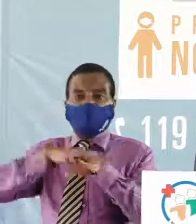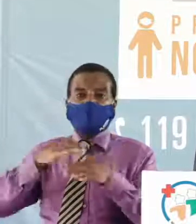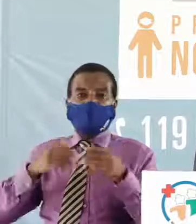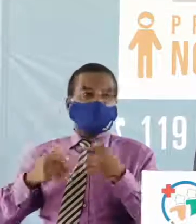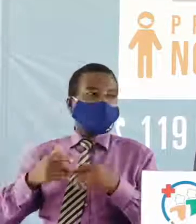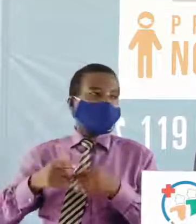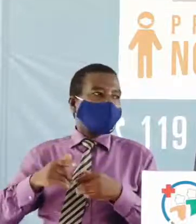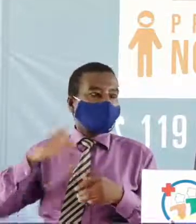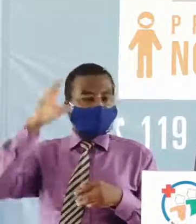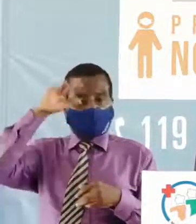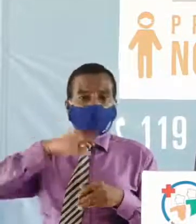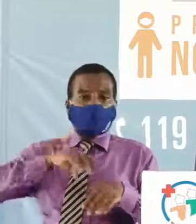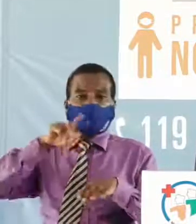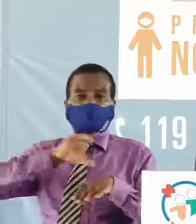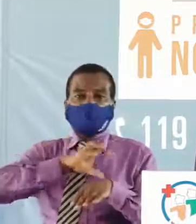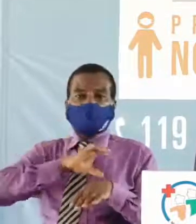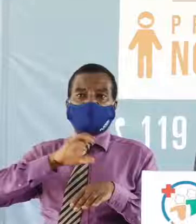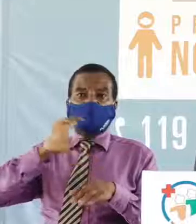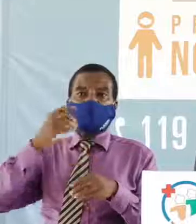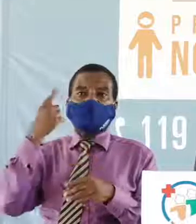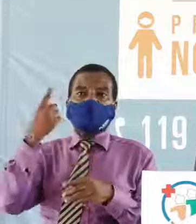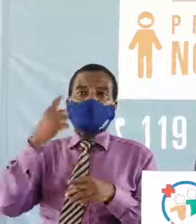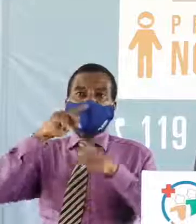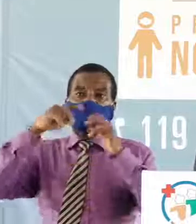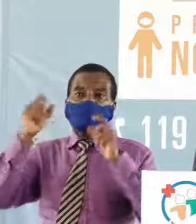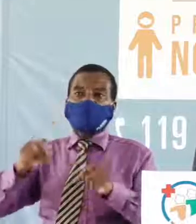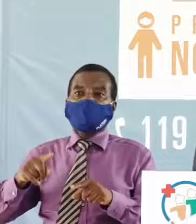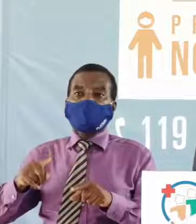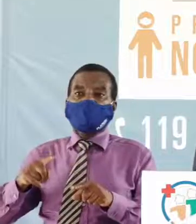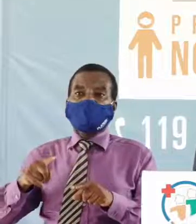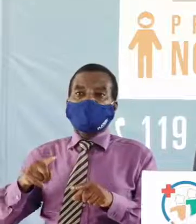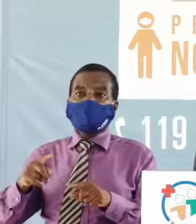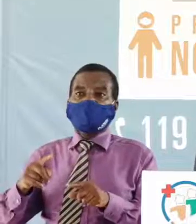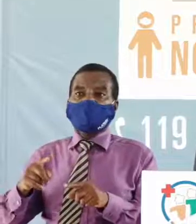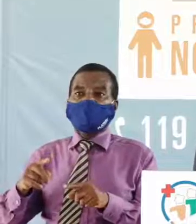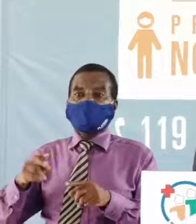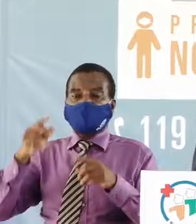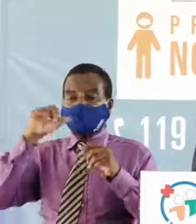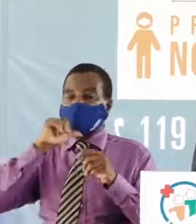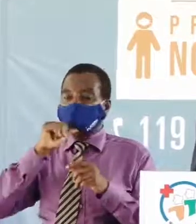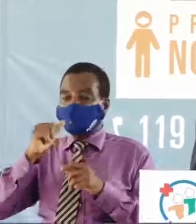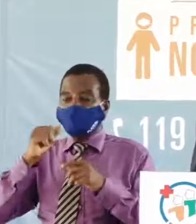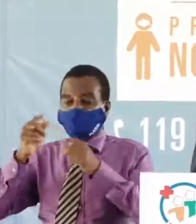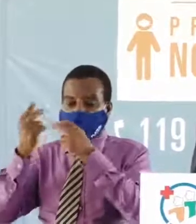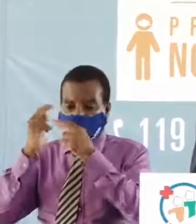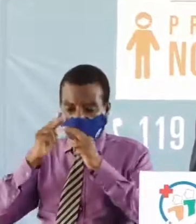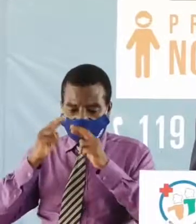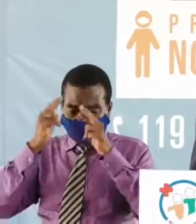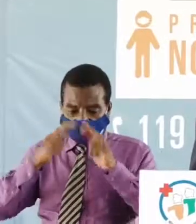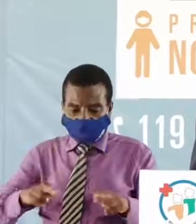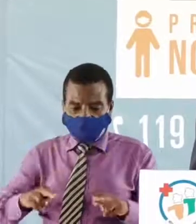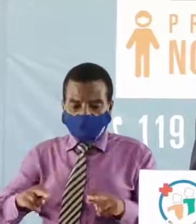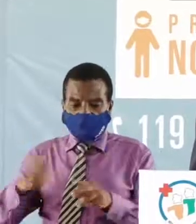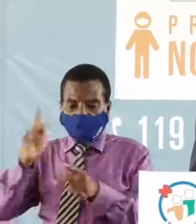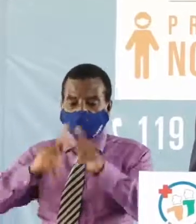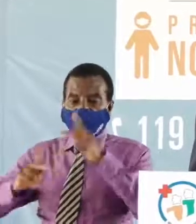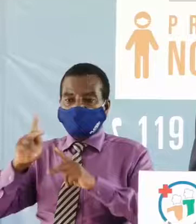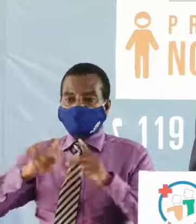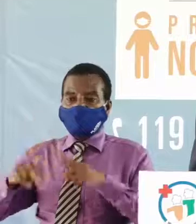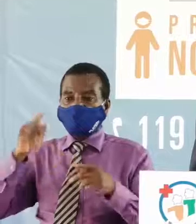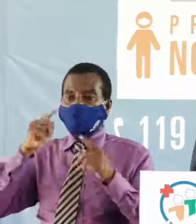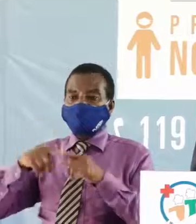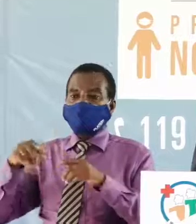monsieur le commissaire juste une question pour vous l'indiscipline des populations face à la mesure des